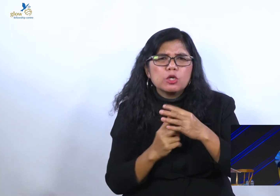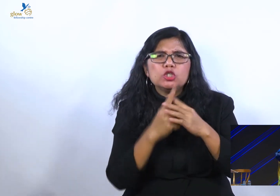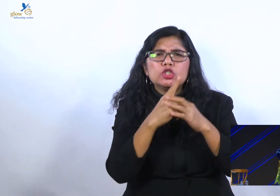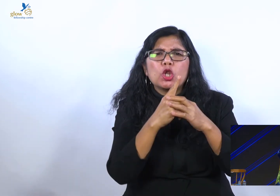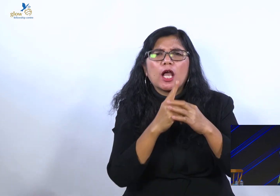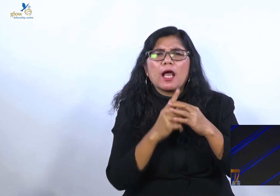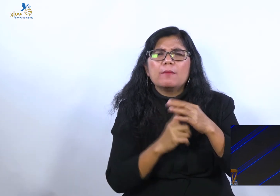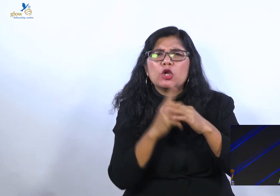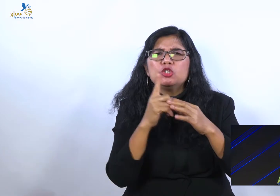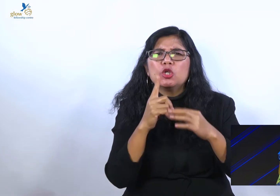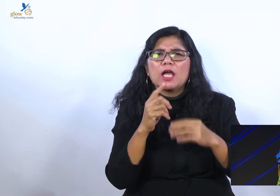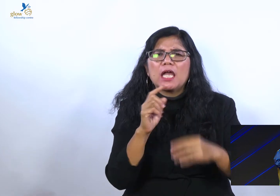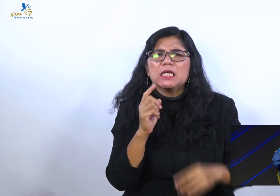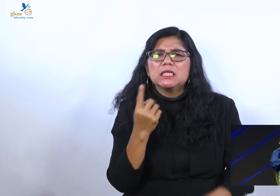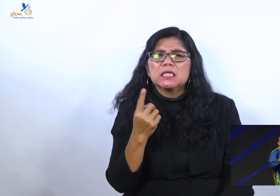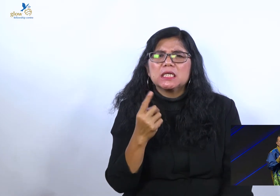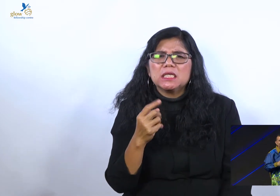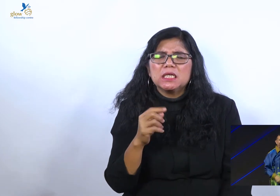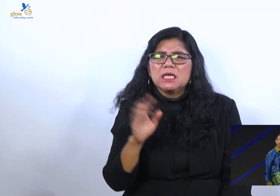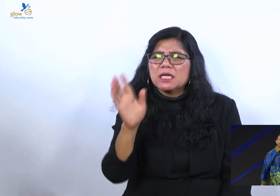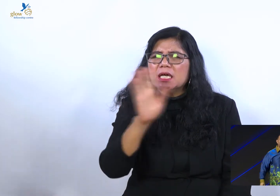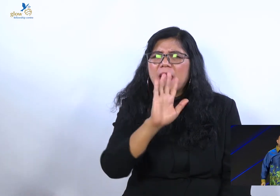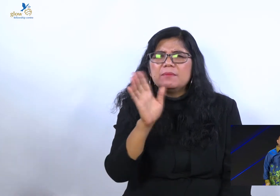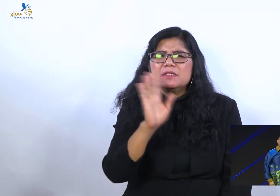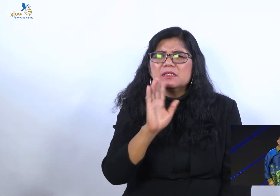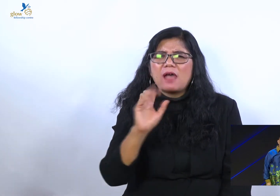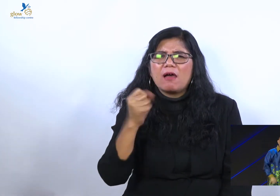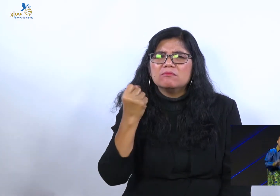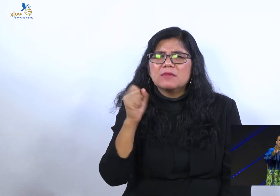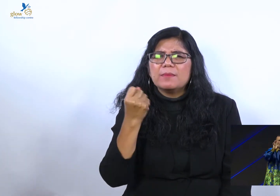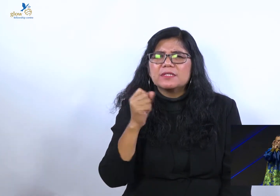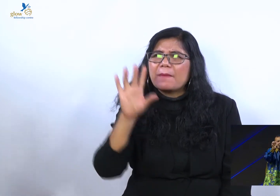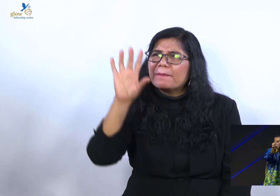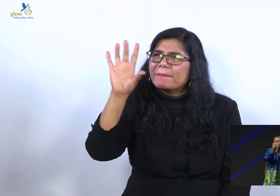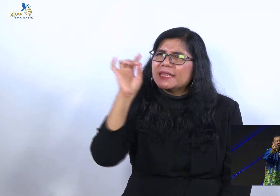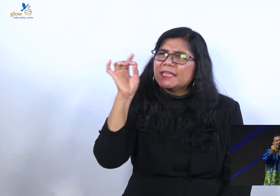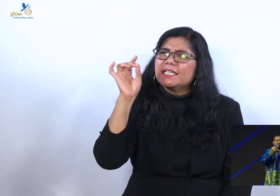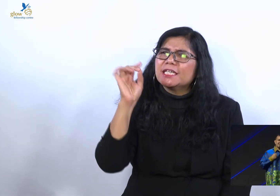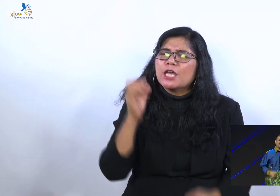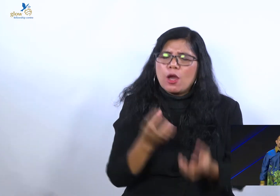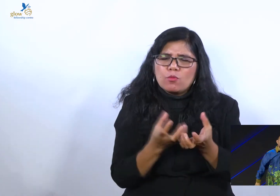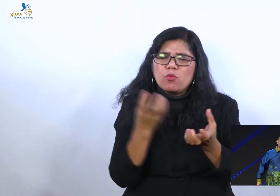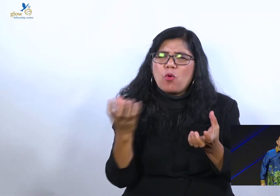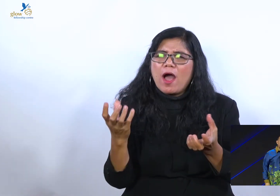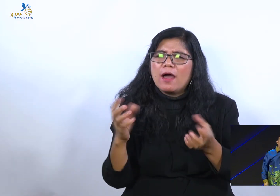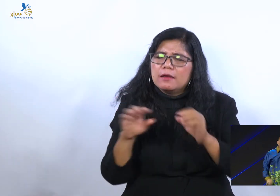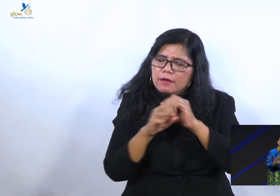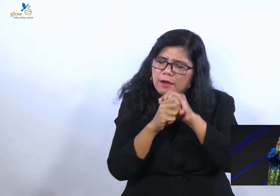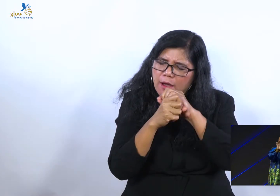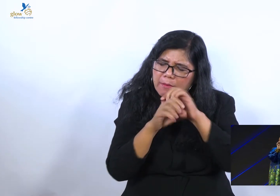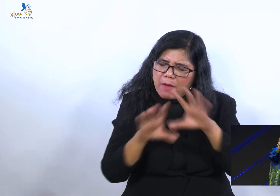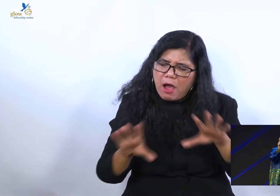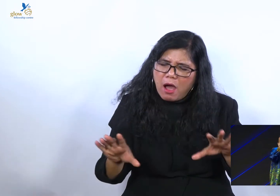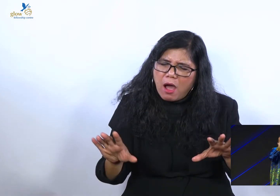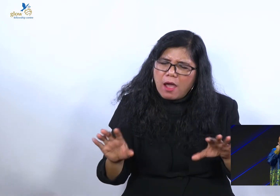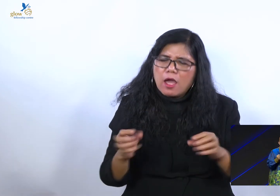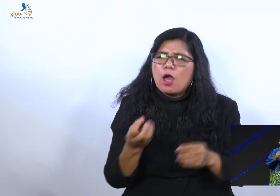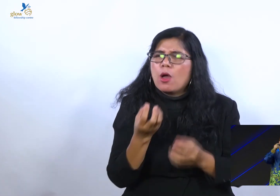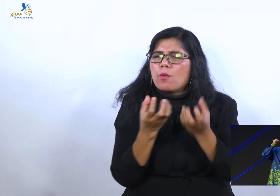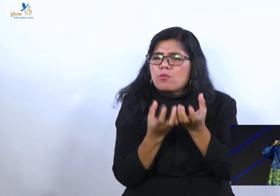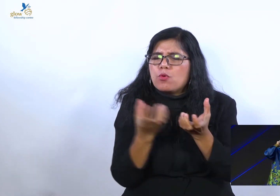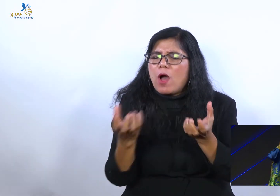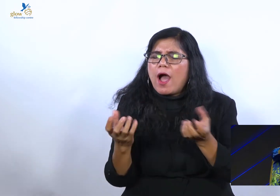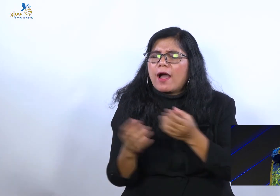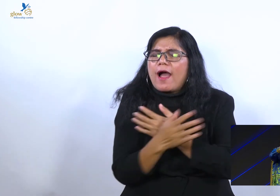Orang ga bisa petik buah damai. Orang ga bisa petik buah kasih. Orang ga bisa petik buah